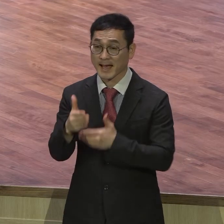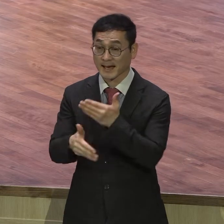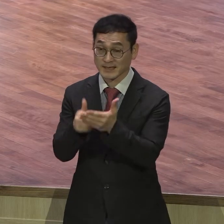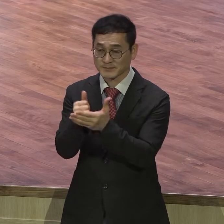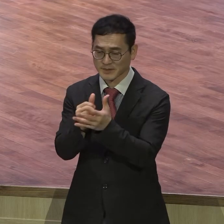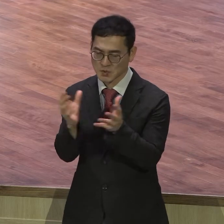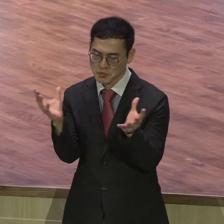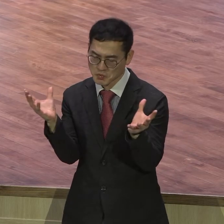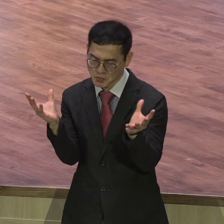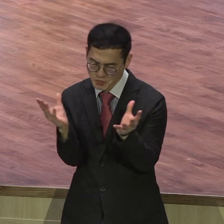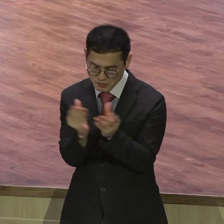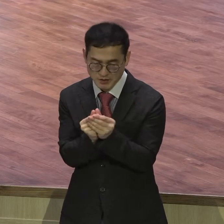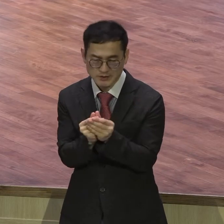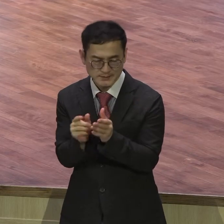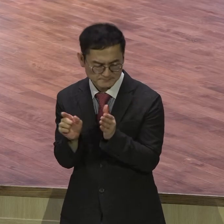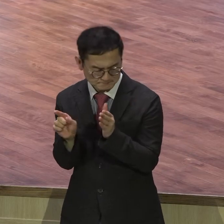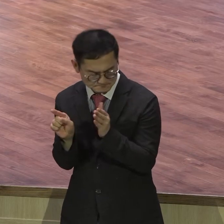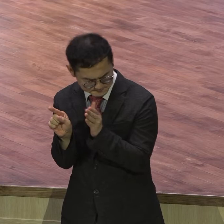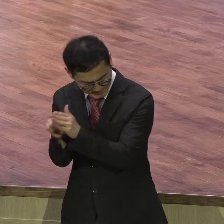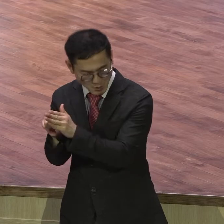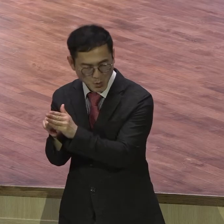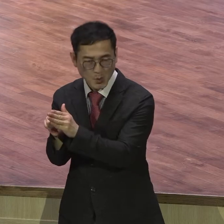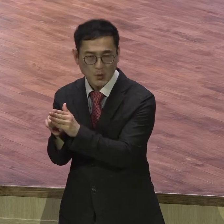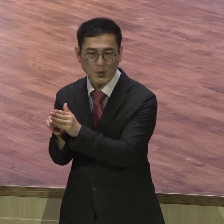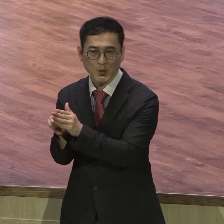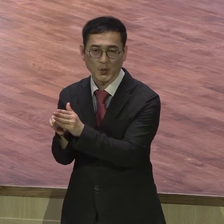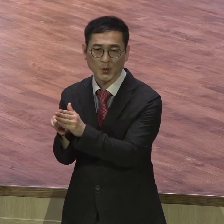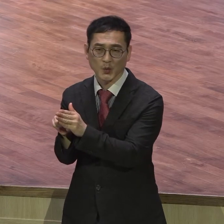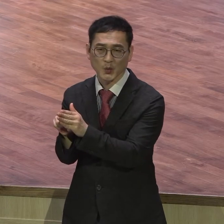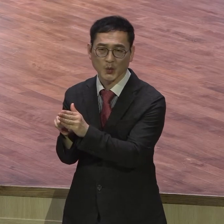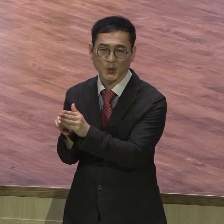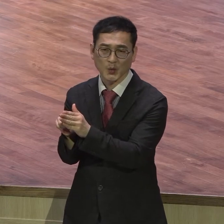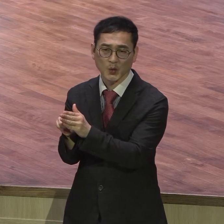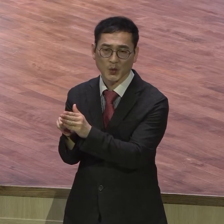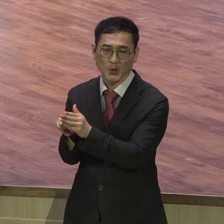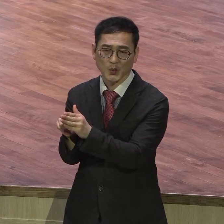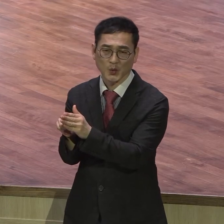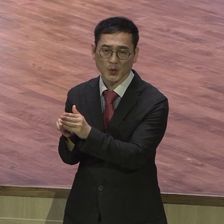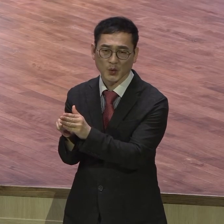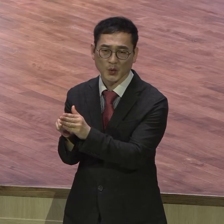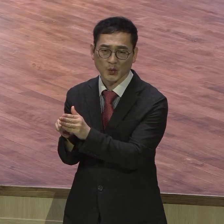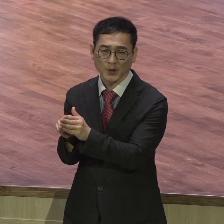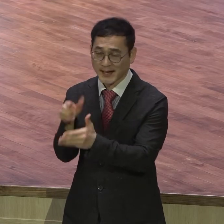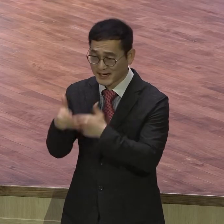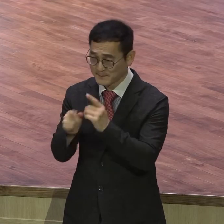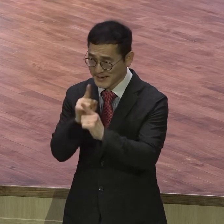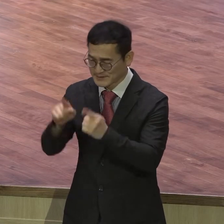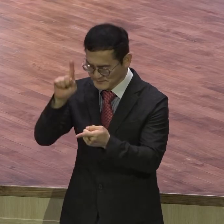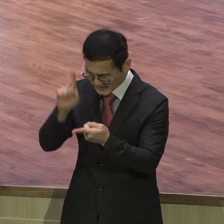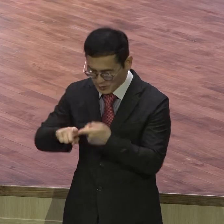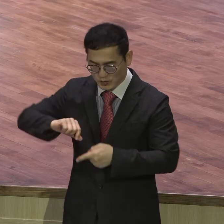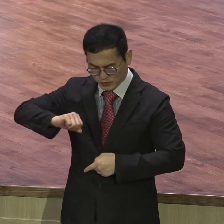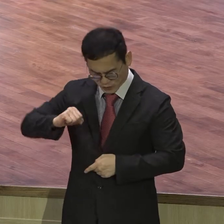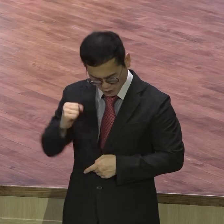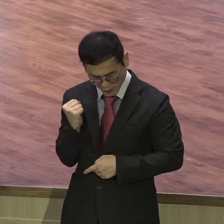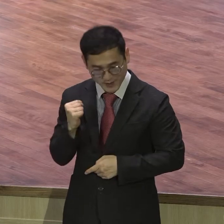신뢰하면서 주신 이 말씀대로 순종할 때 말씀에 순종할 때